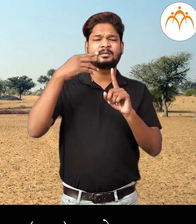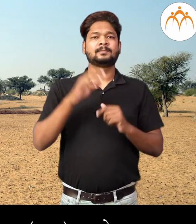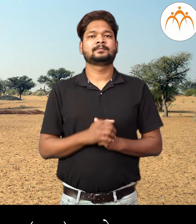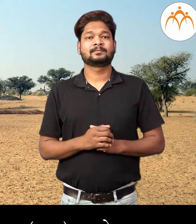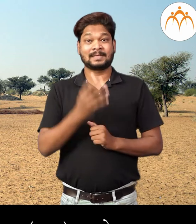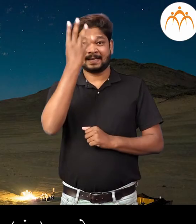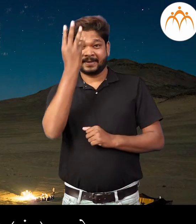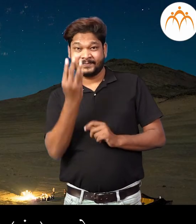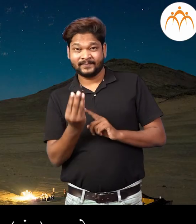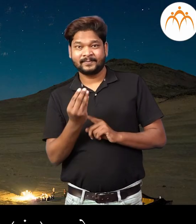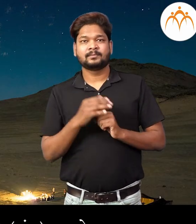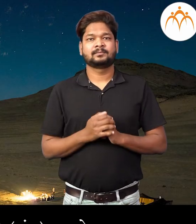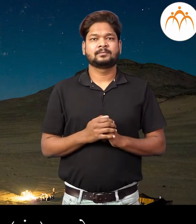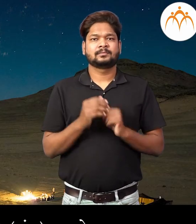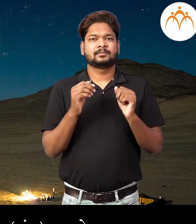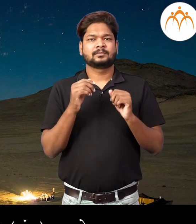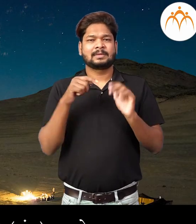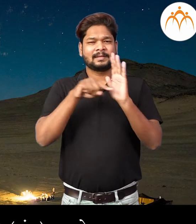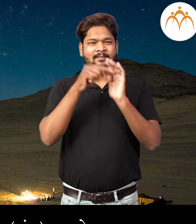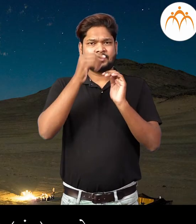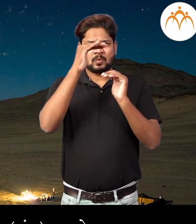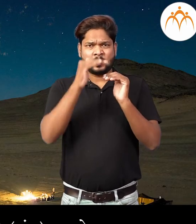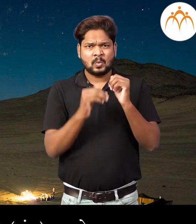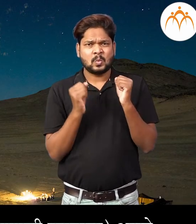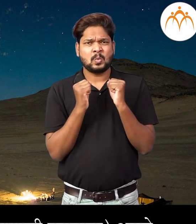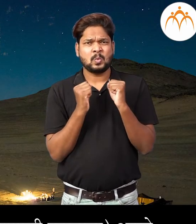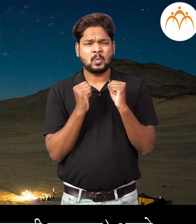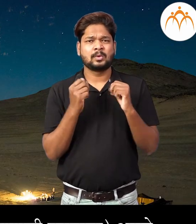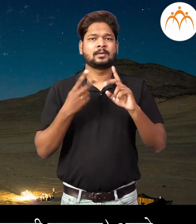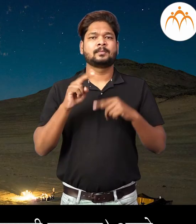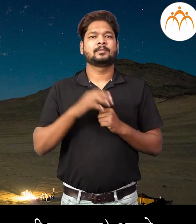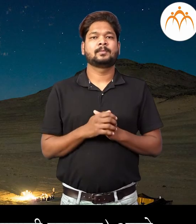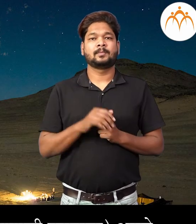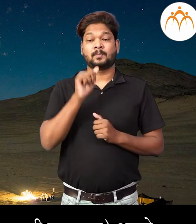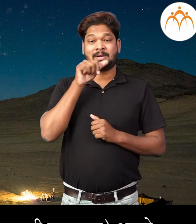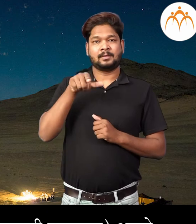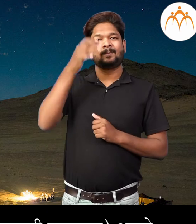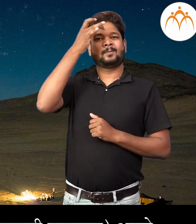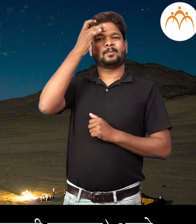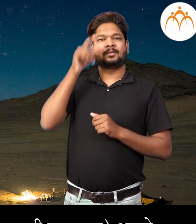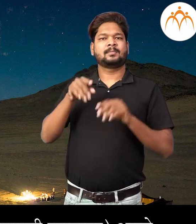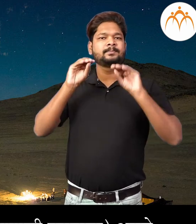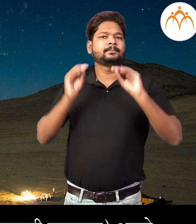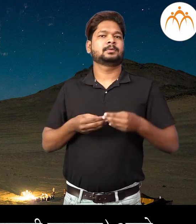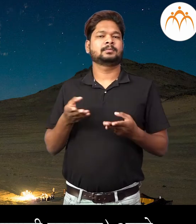रातरी तापमान खुब कमी अस्ते त्यामुले तेथे पाण्याची कमतरता अस्ते